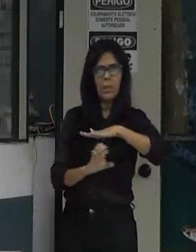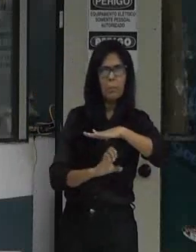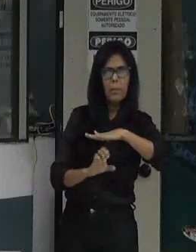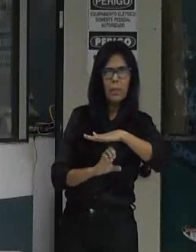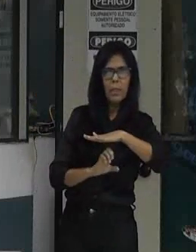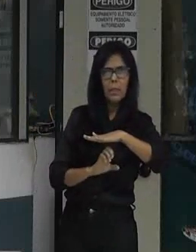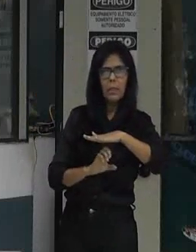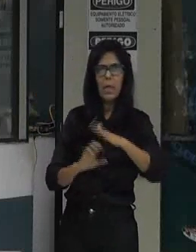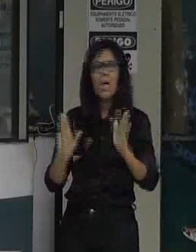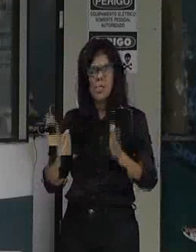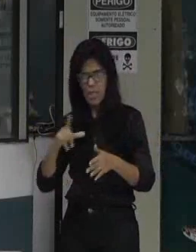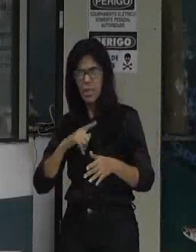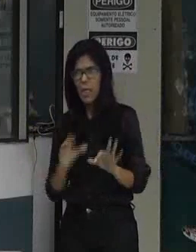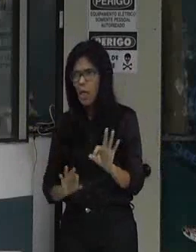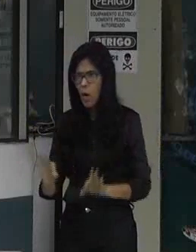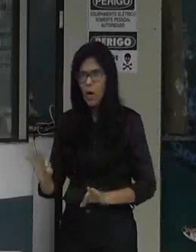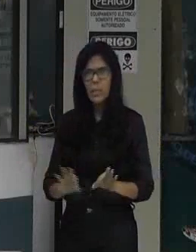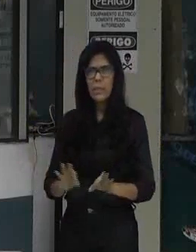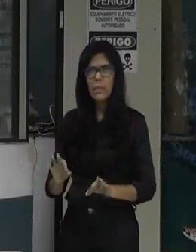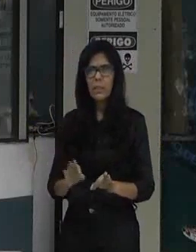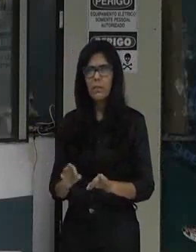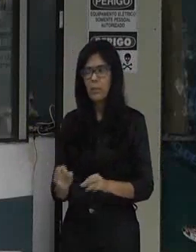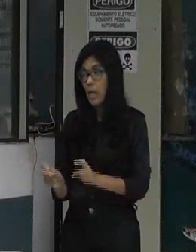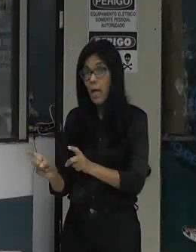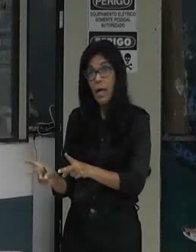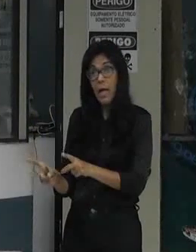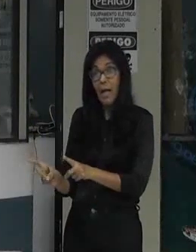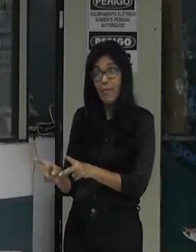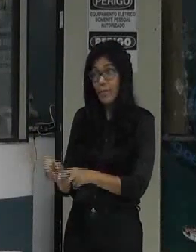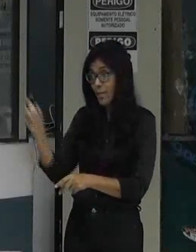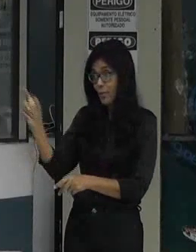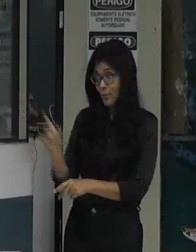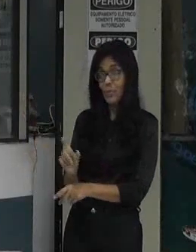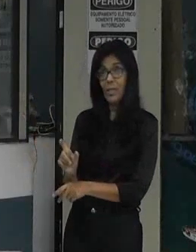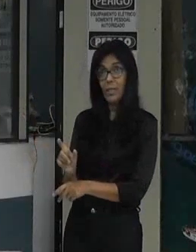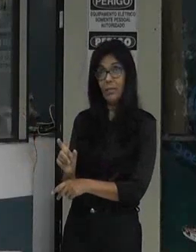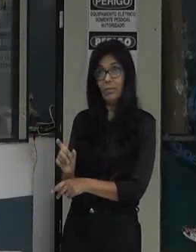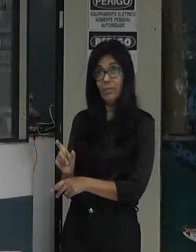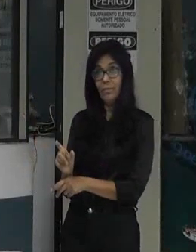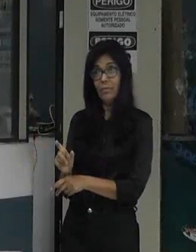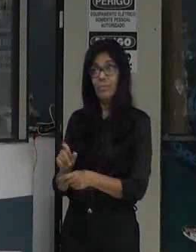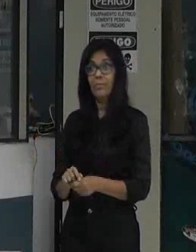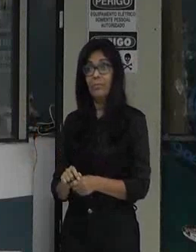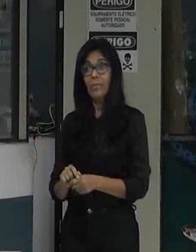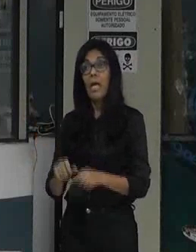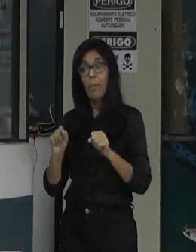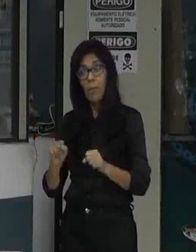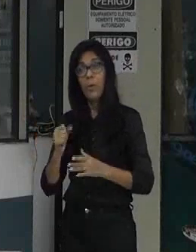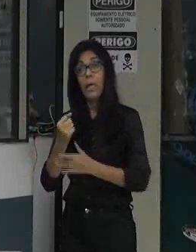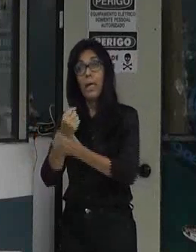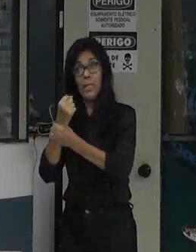tendo a organização de garantia da venda deste cartão da carreira de integração segundo